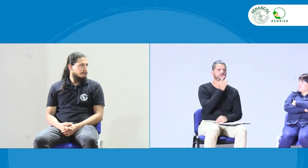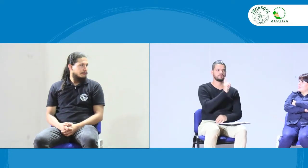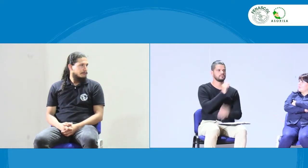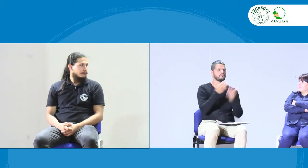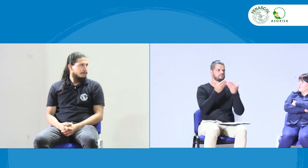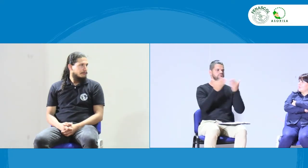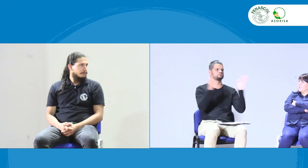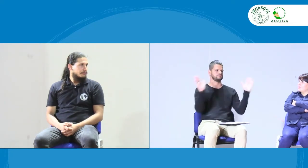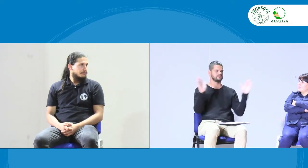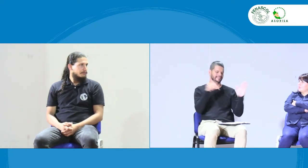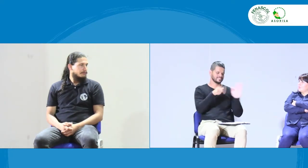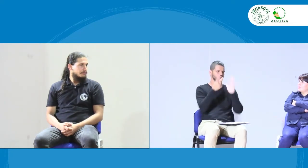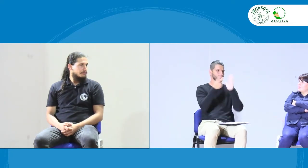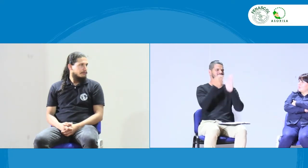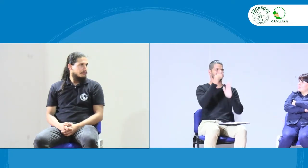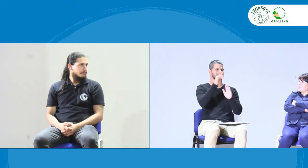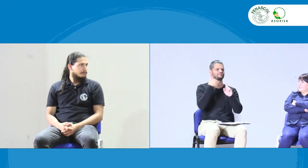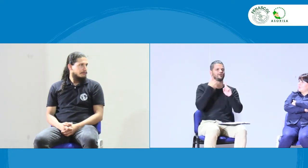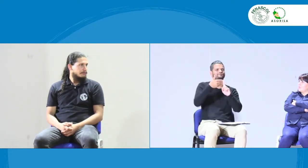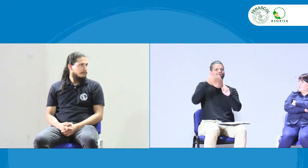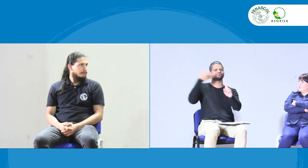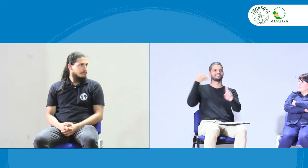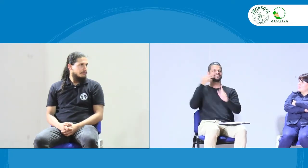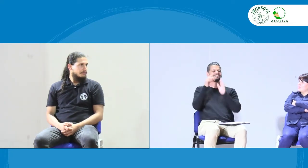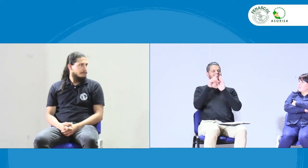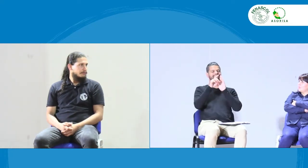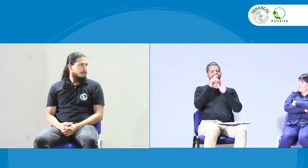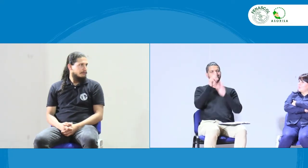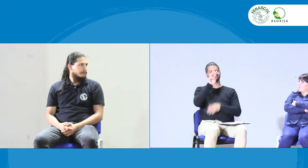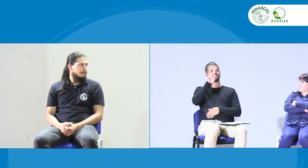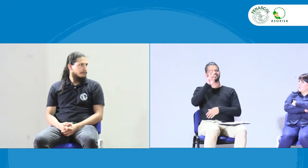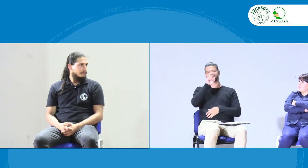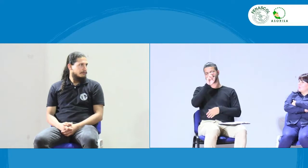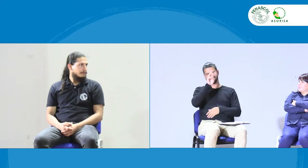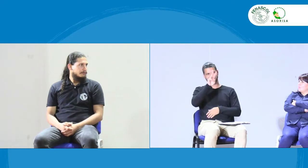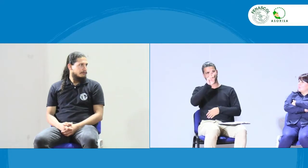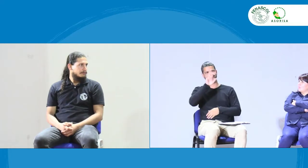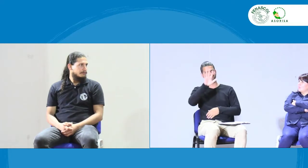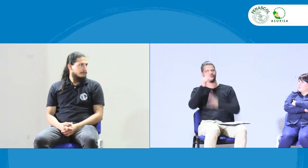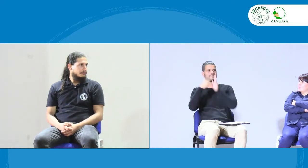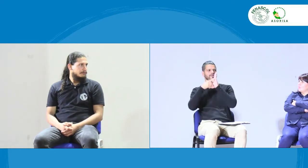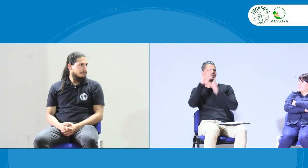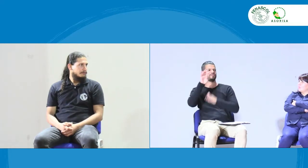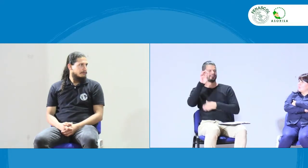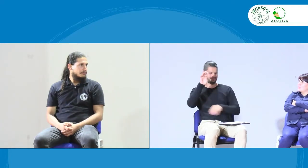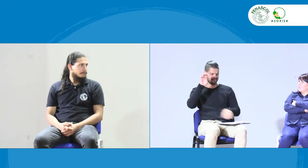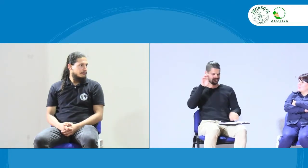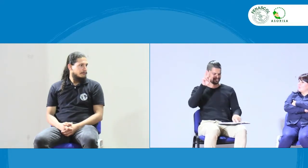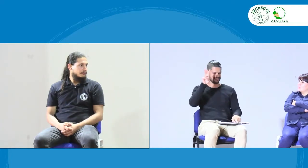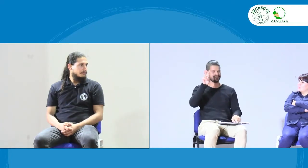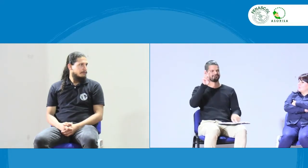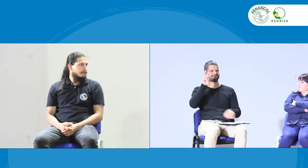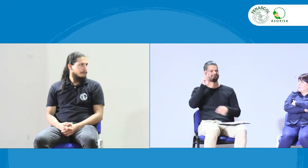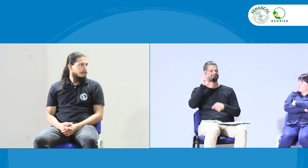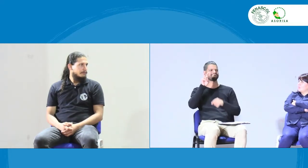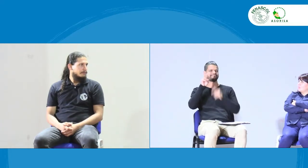y la vida política. Hay diferentes espacios que no podemos decir solo uno, sino estar abiertos en diferentes temas. Como